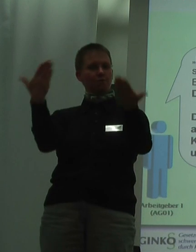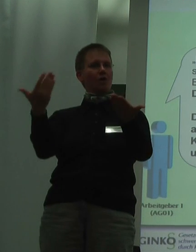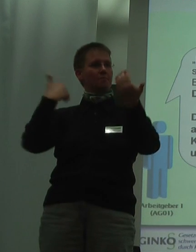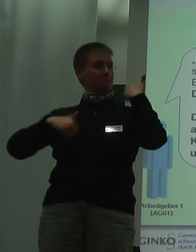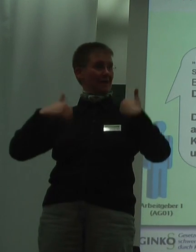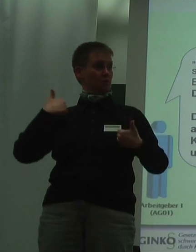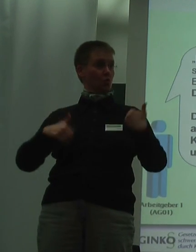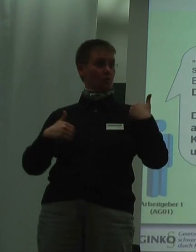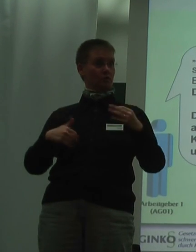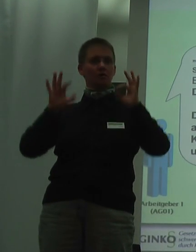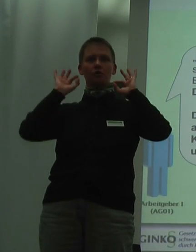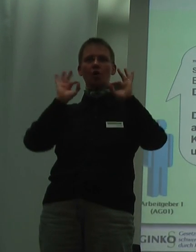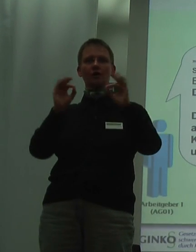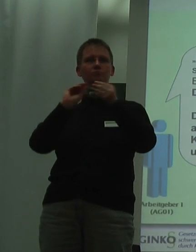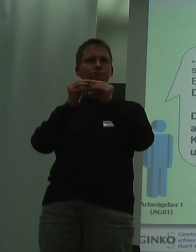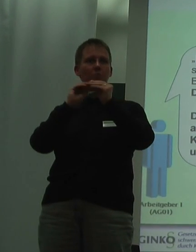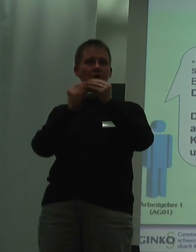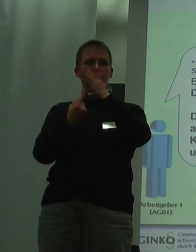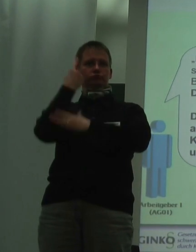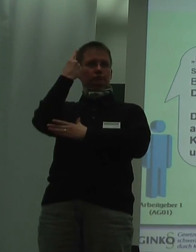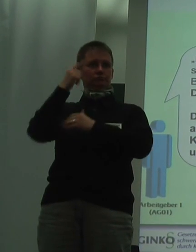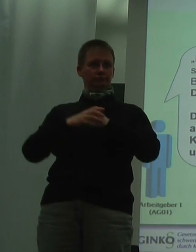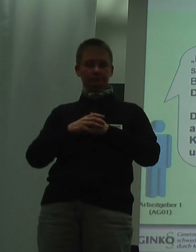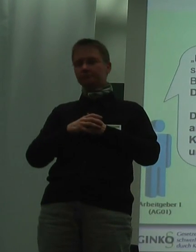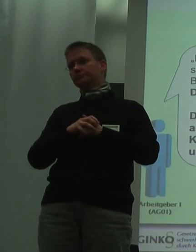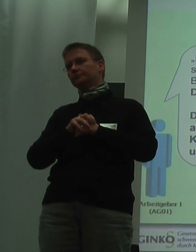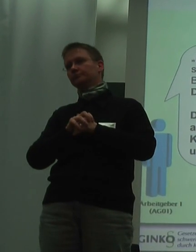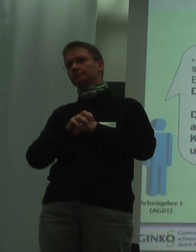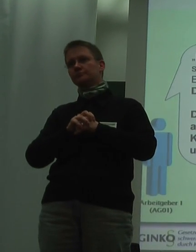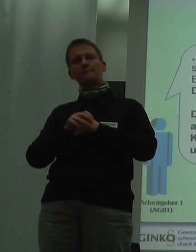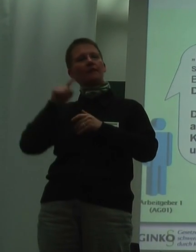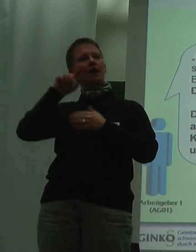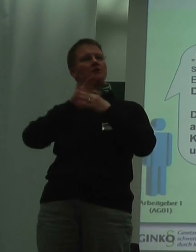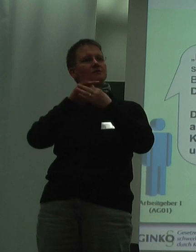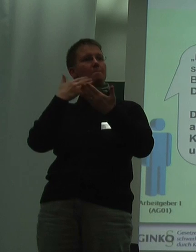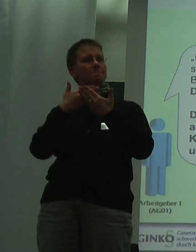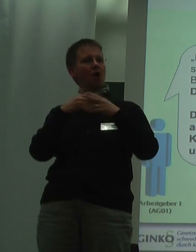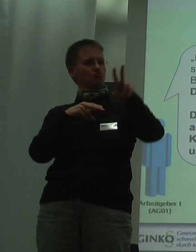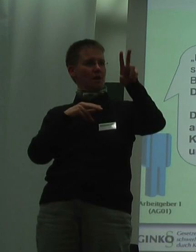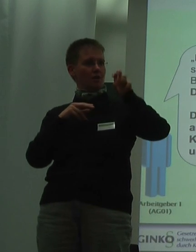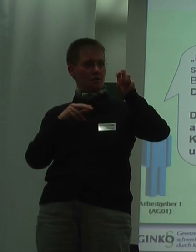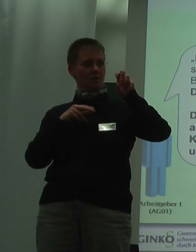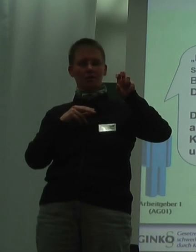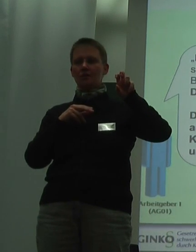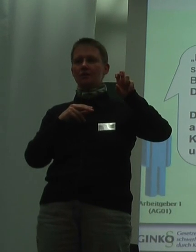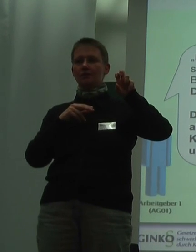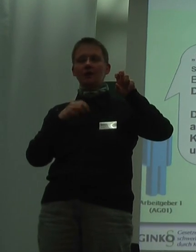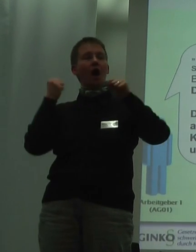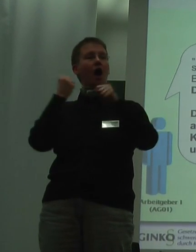ein konkretes Problem gebraucht wird. Hier haben wir ein Beispiel herausgesucht, wo der Arbeitgeber 1